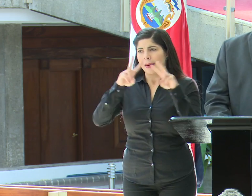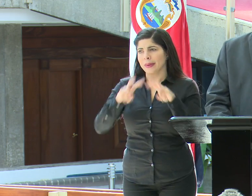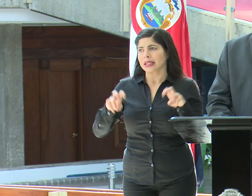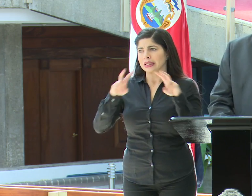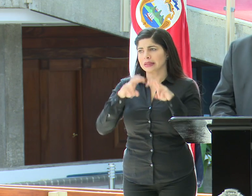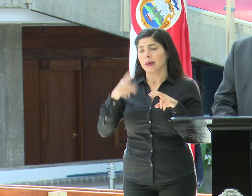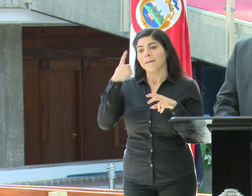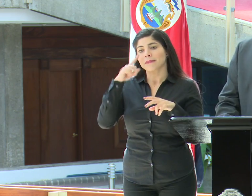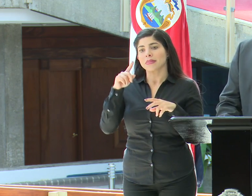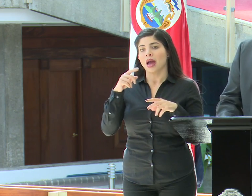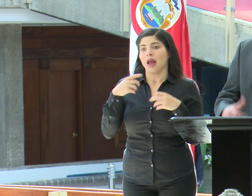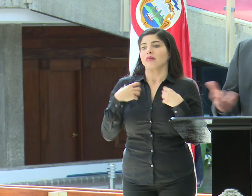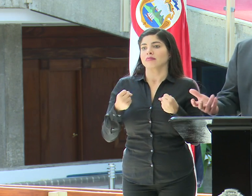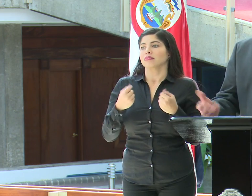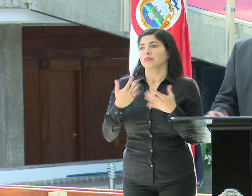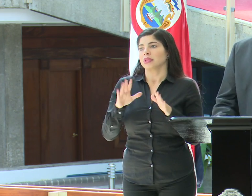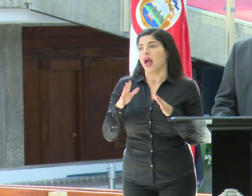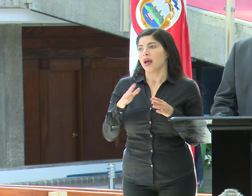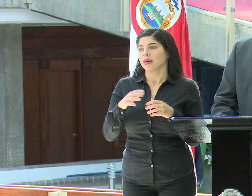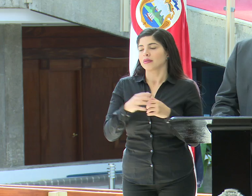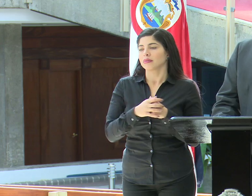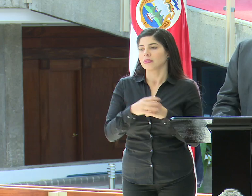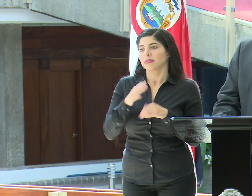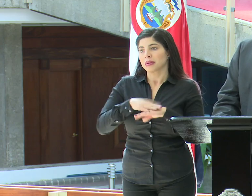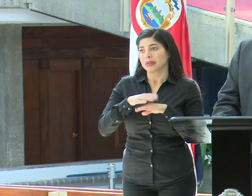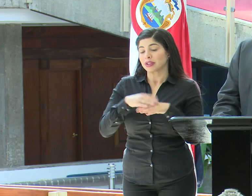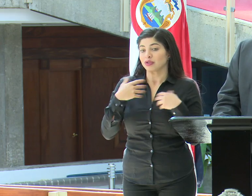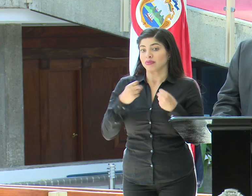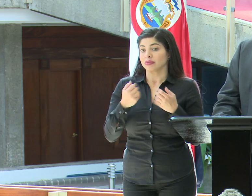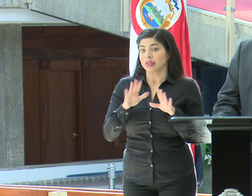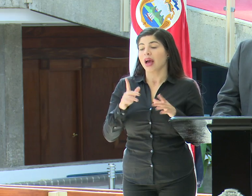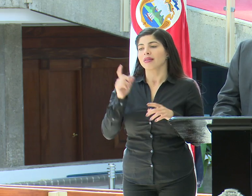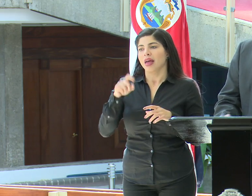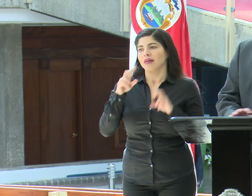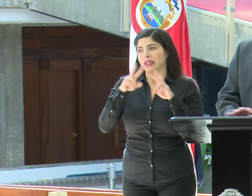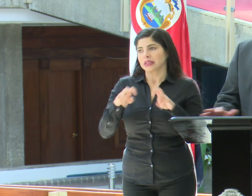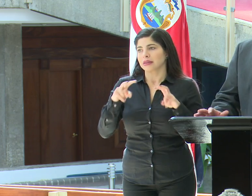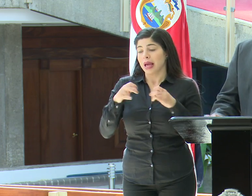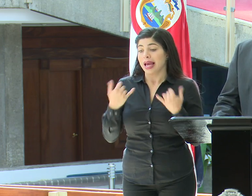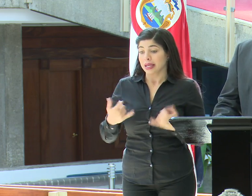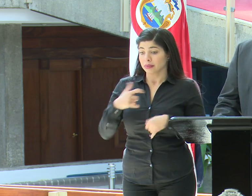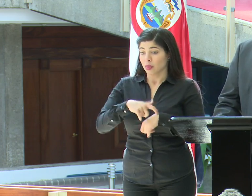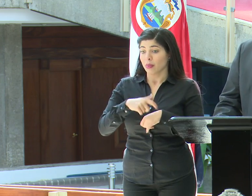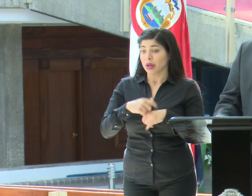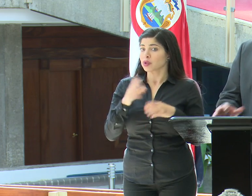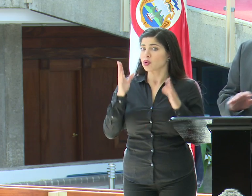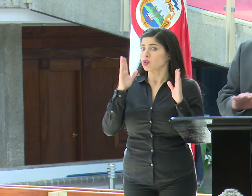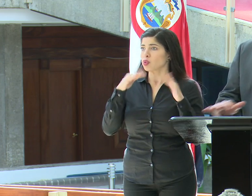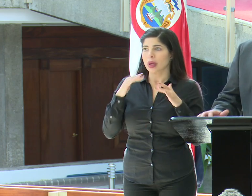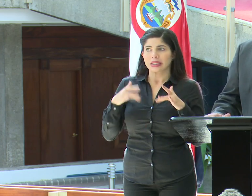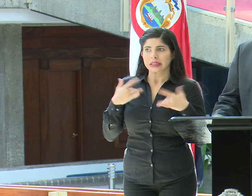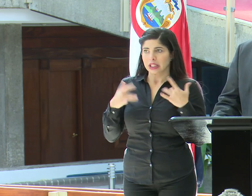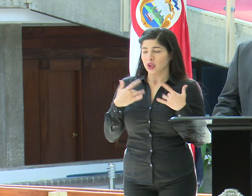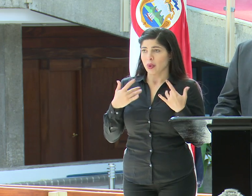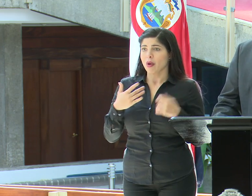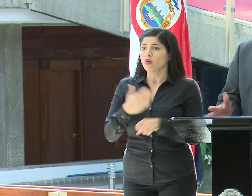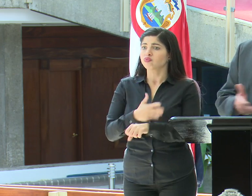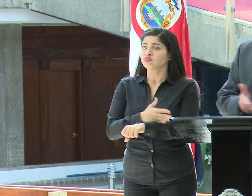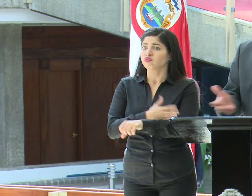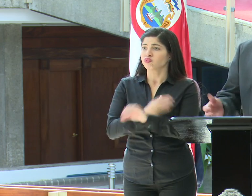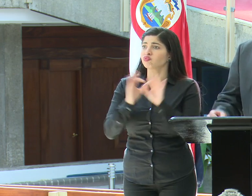el alta, por decirlo de alguna manera. En este momento están asintomáticos, han evolucionado